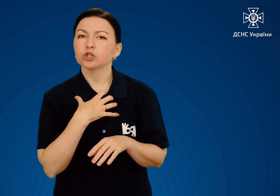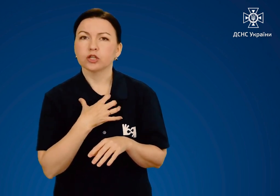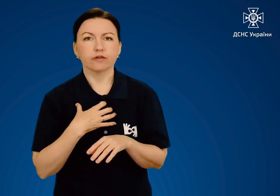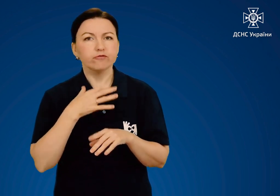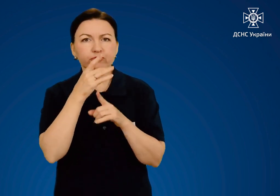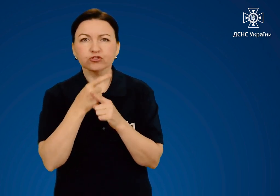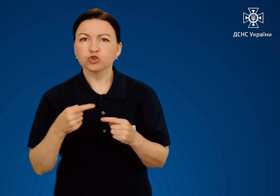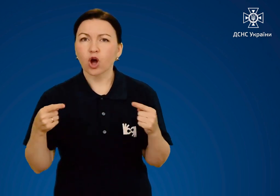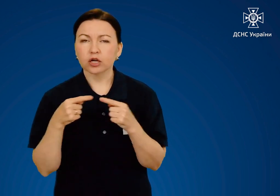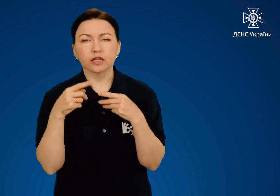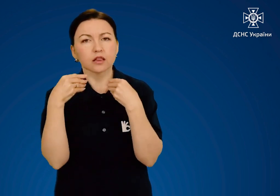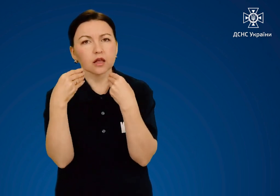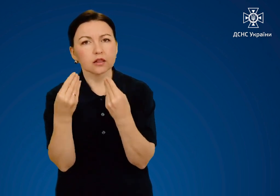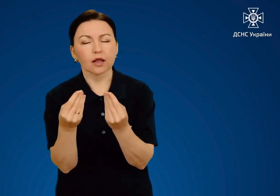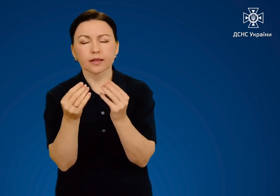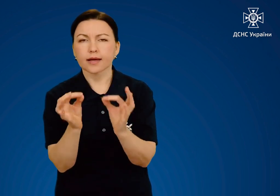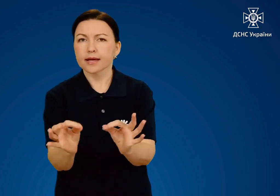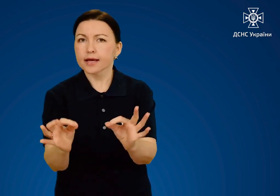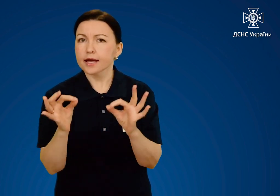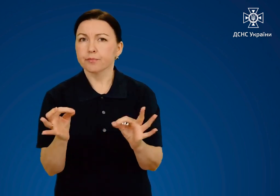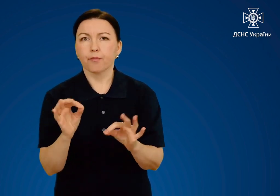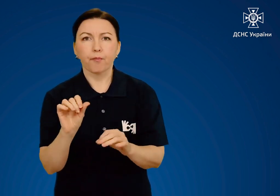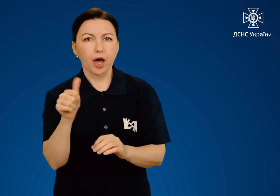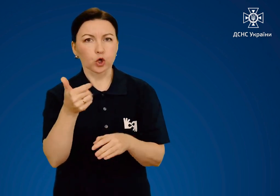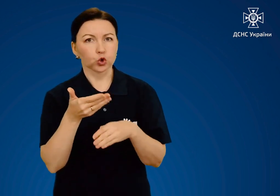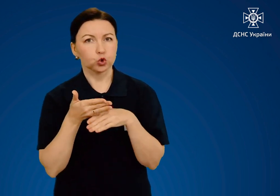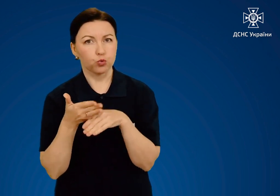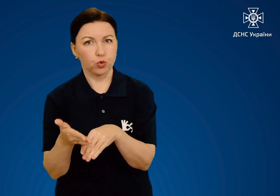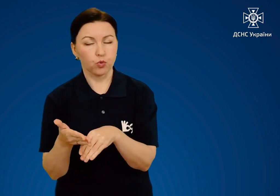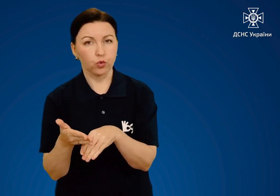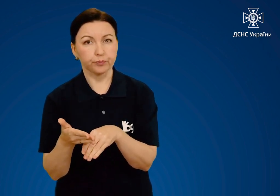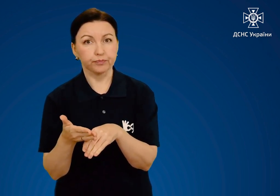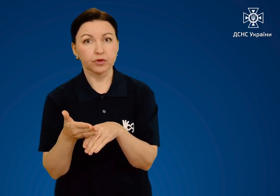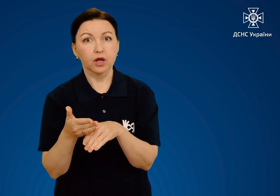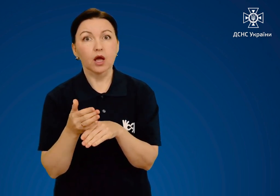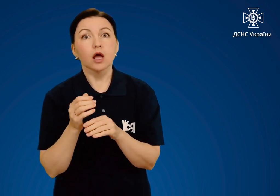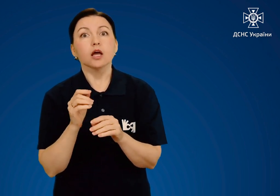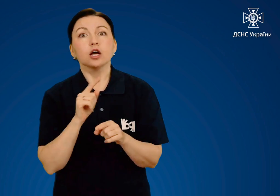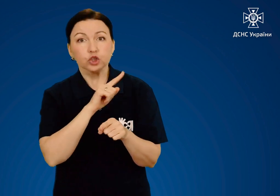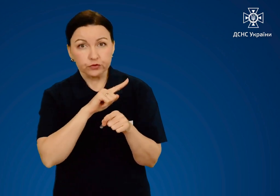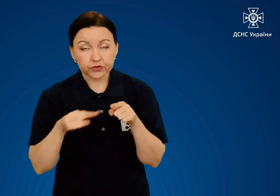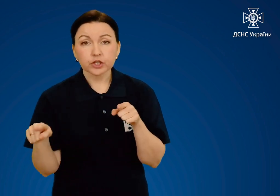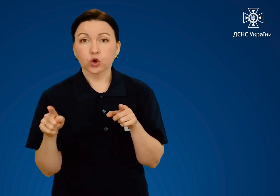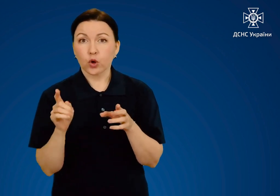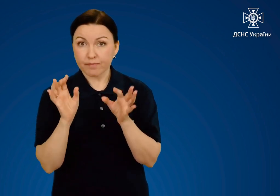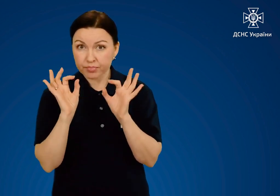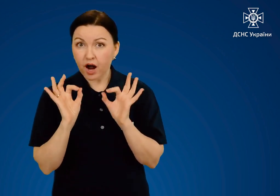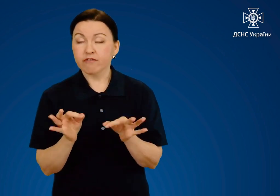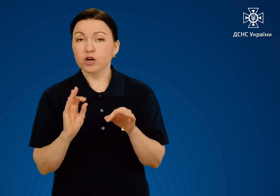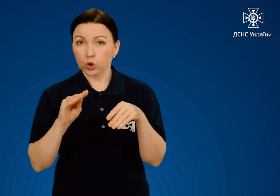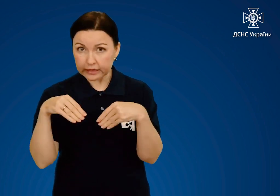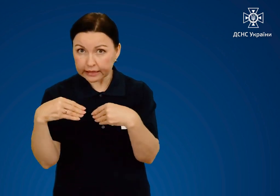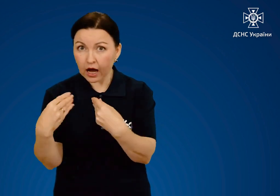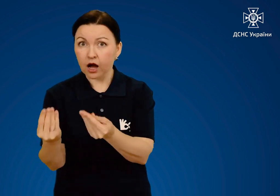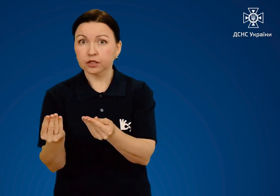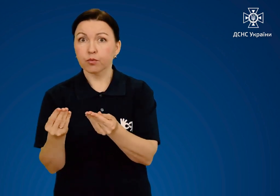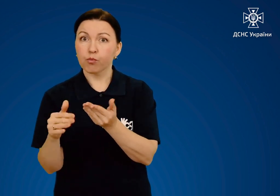важливо вчасно надати адекватну першу допомогу. Від того, як швидко і правильно ви